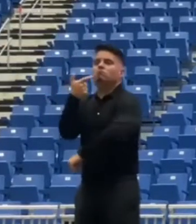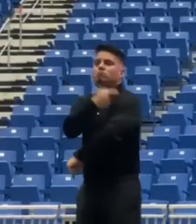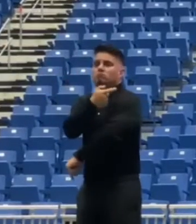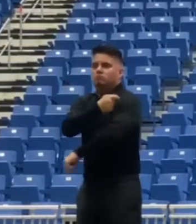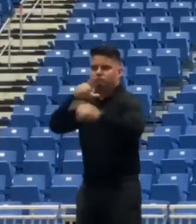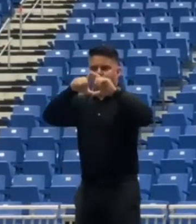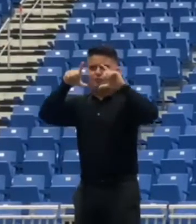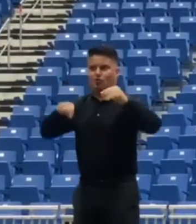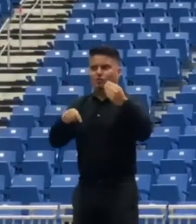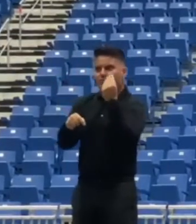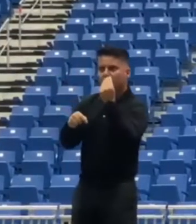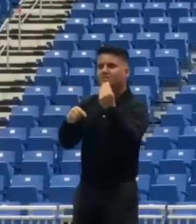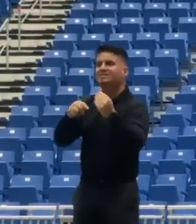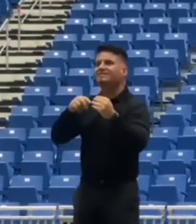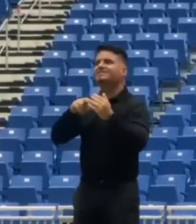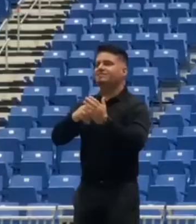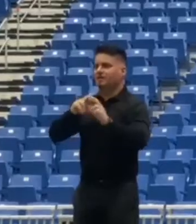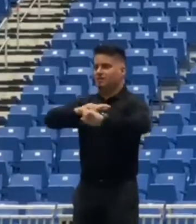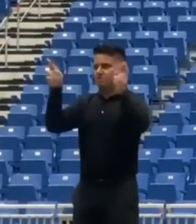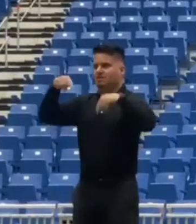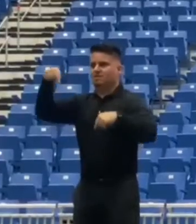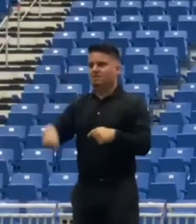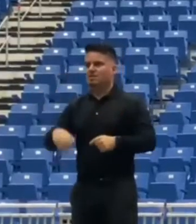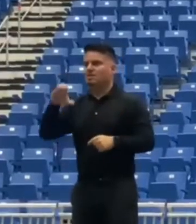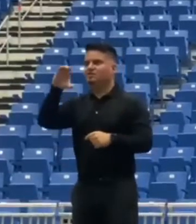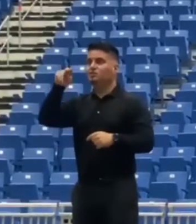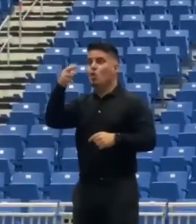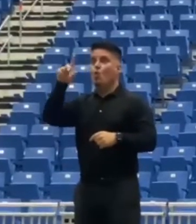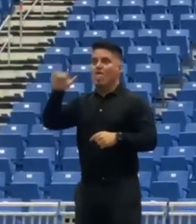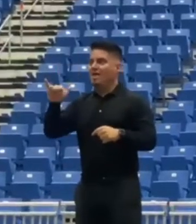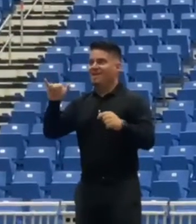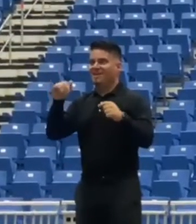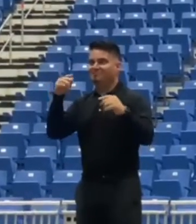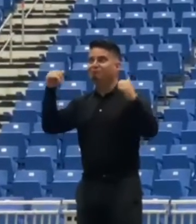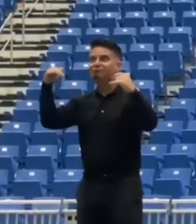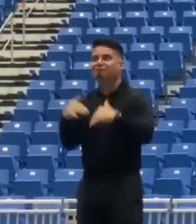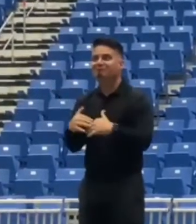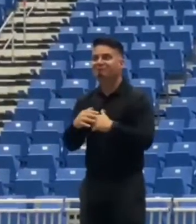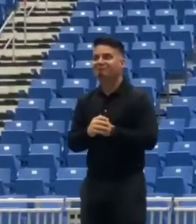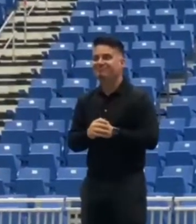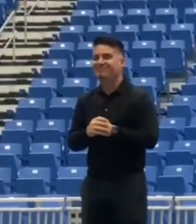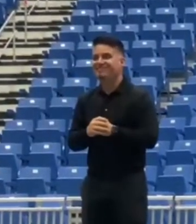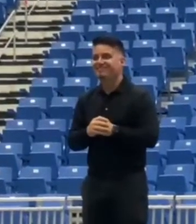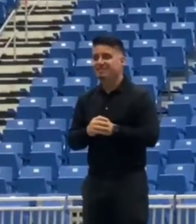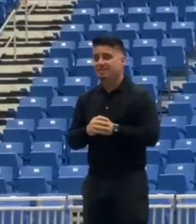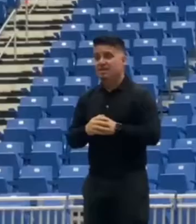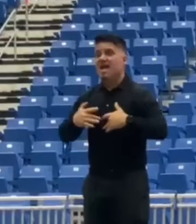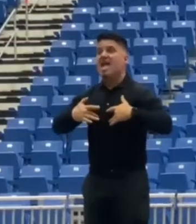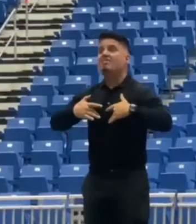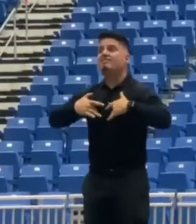Pachori. Las actividades sociales tienen que cumplir con los límites de ocupación de la capacidad de los